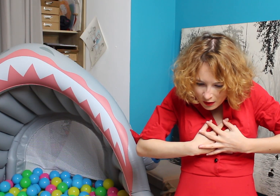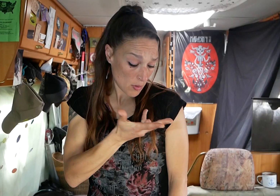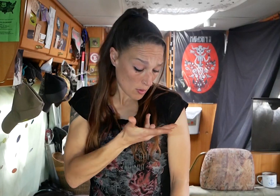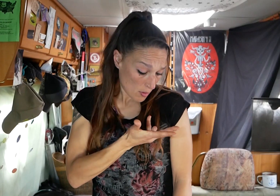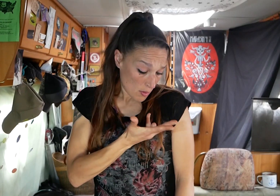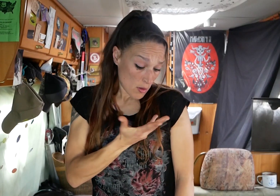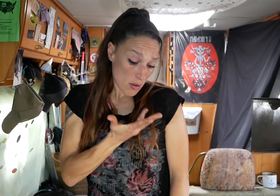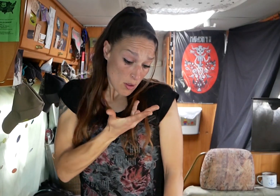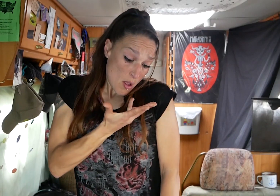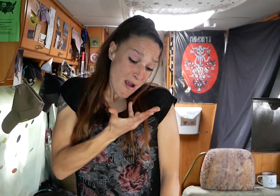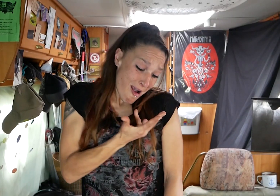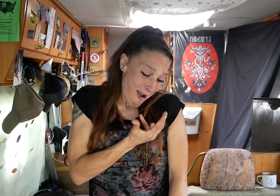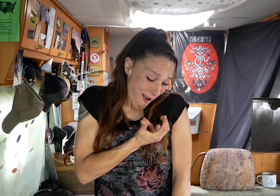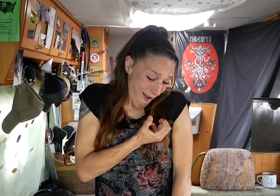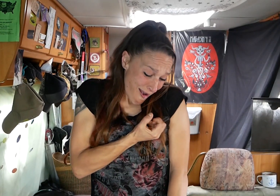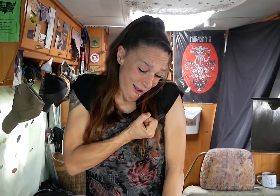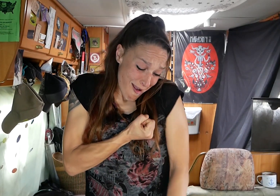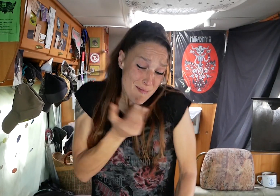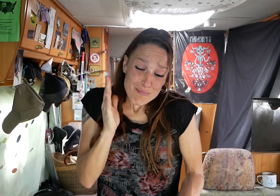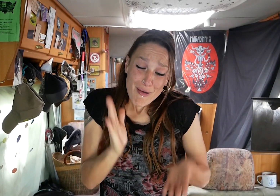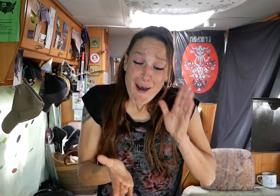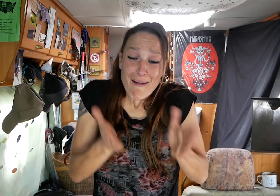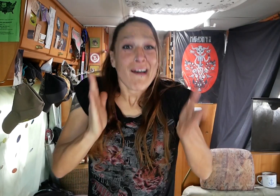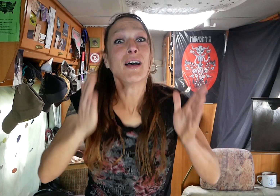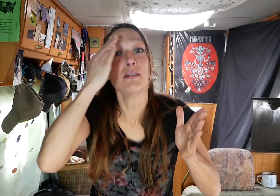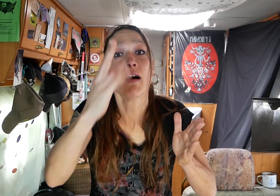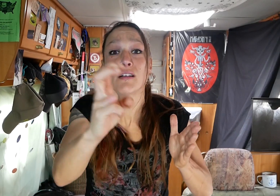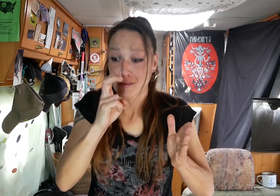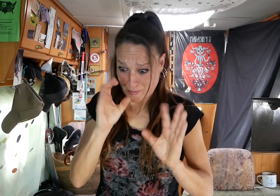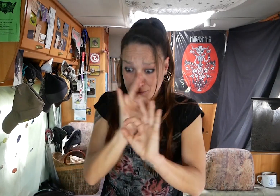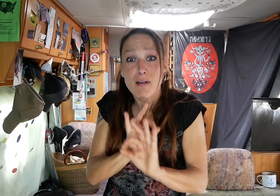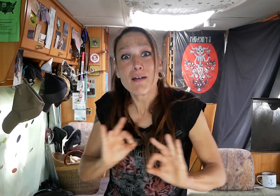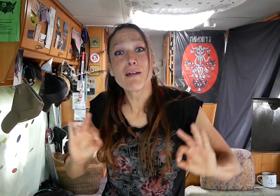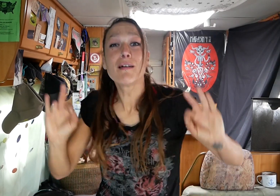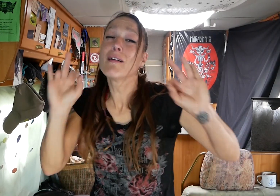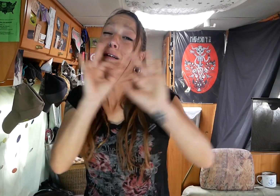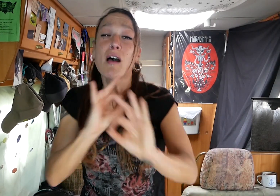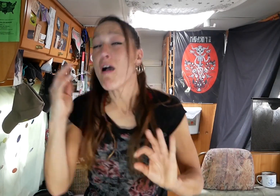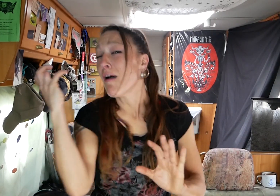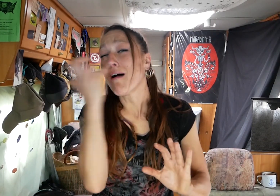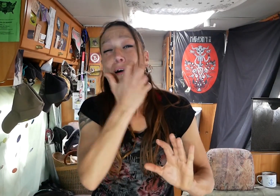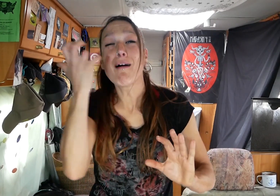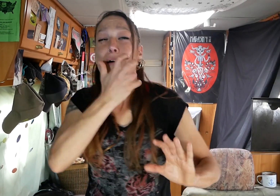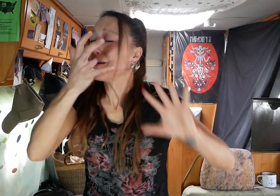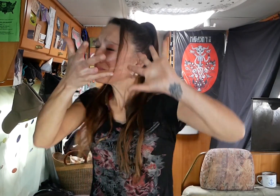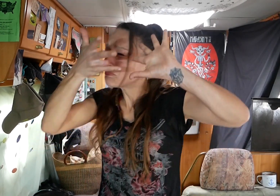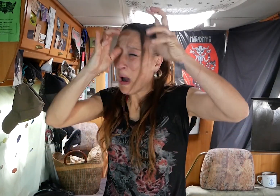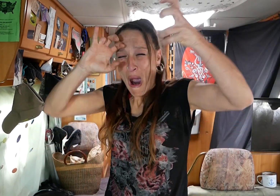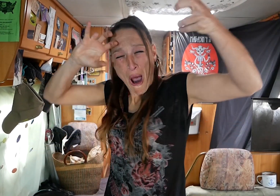Sache que ce cœur exsang Pourrait un jour s'arrêter Si comme un boomerang Tu ne reviens pas me